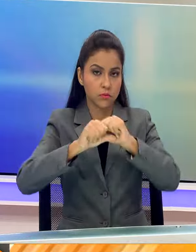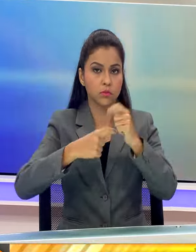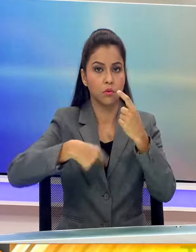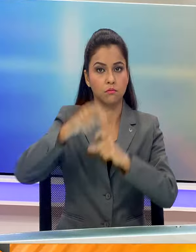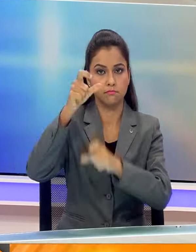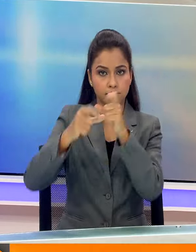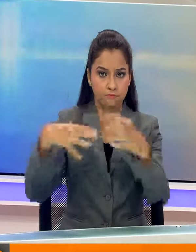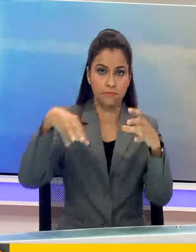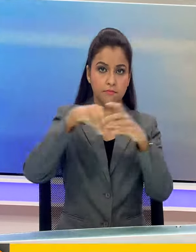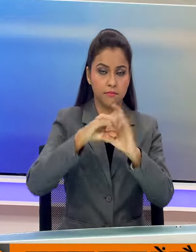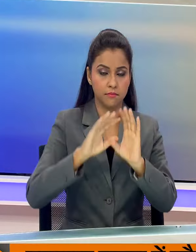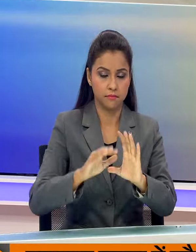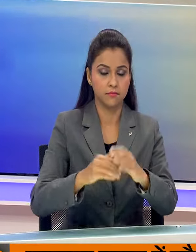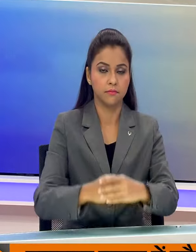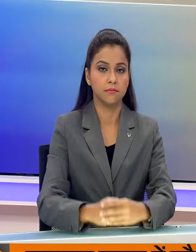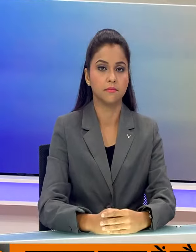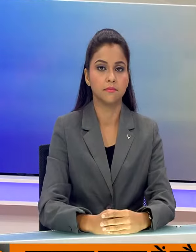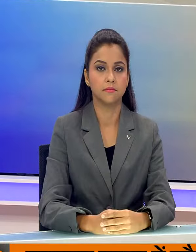लेंगे